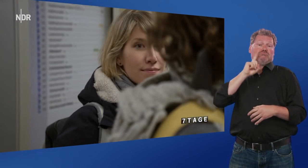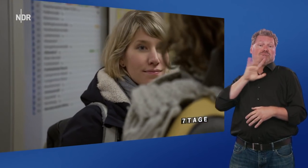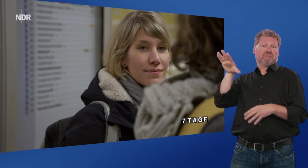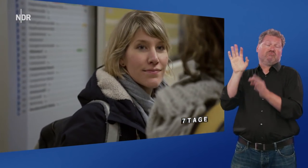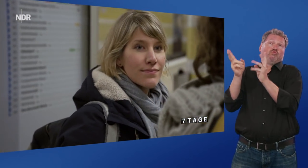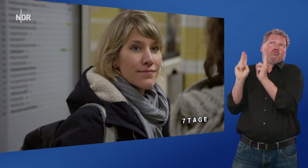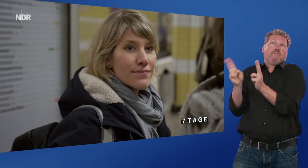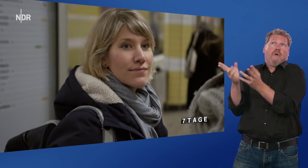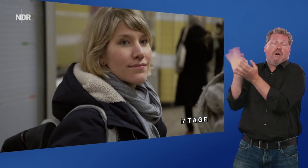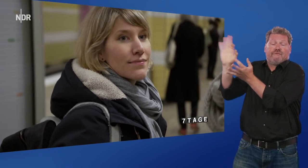Normalität.